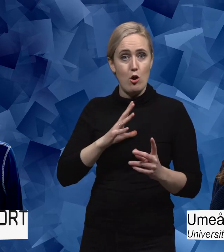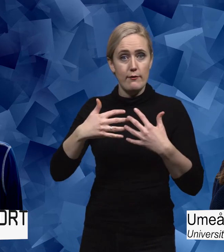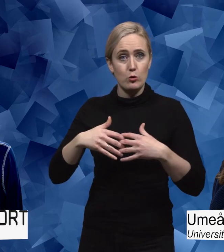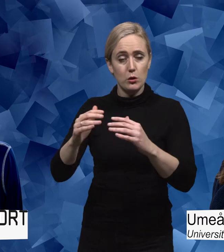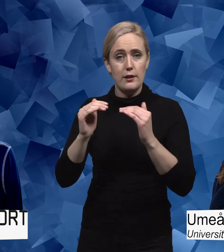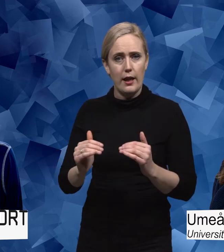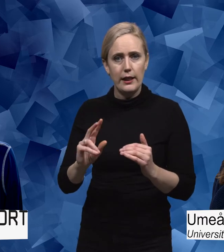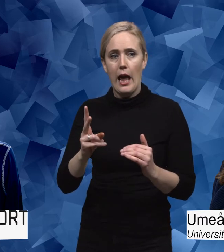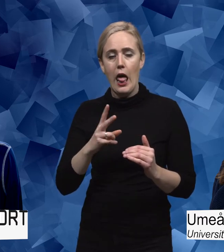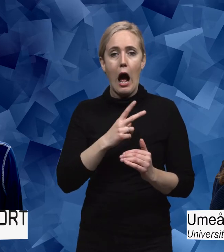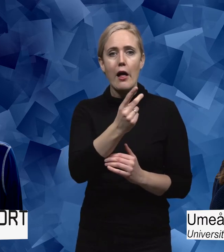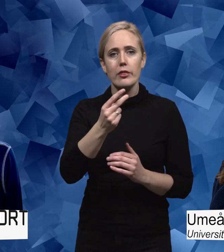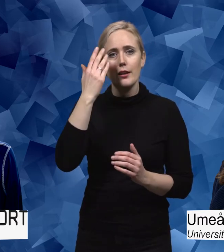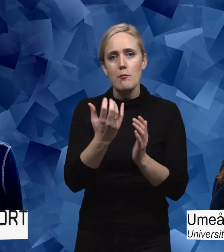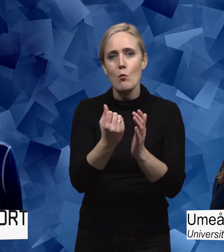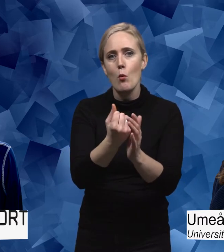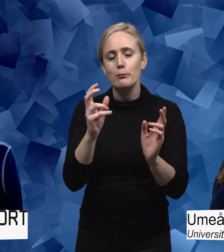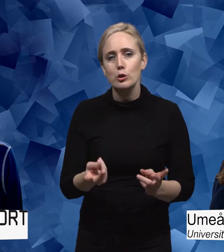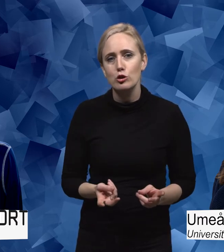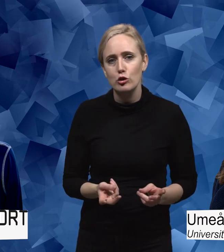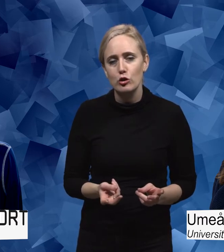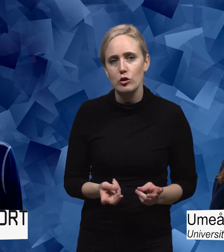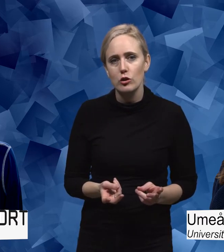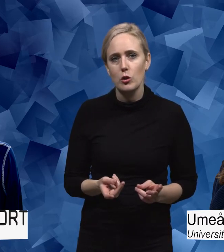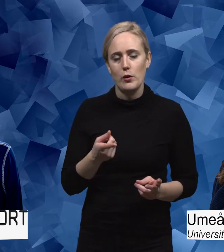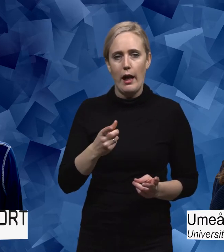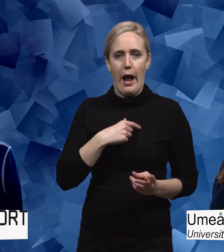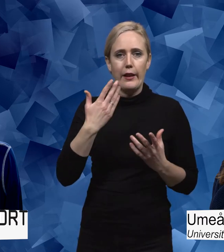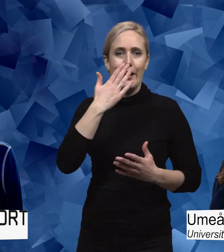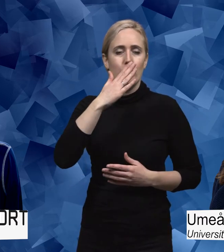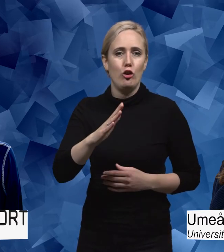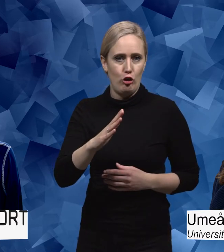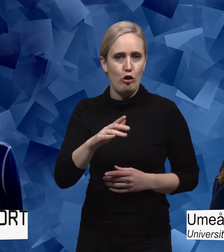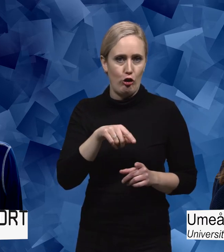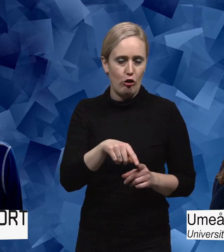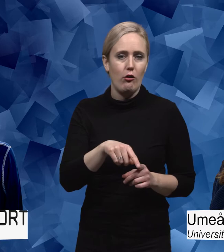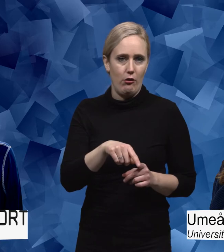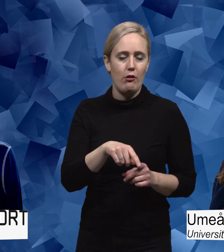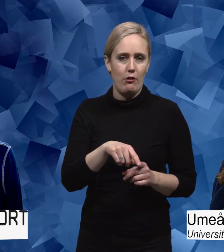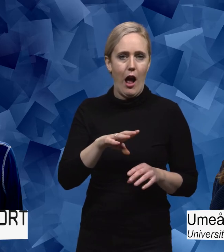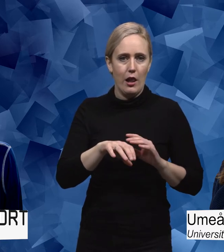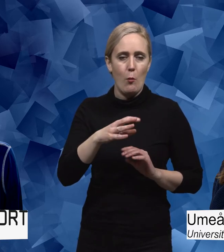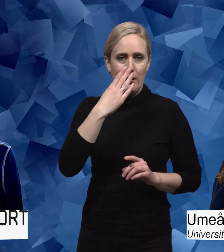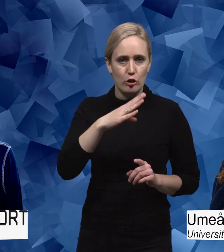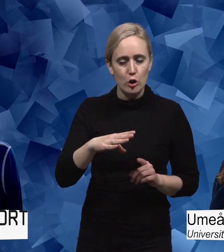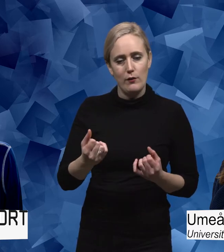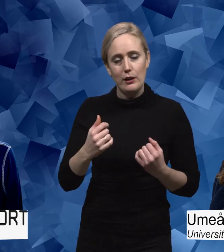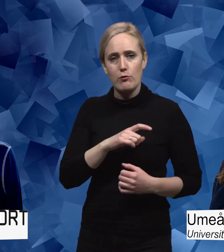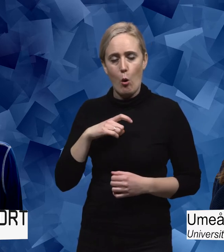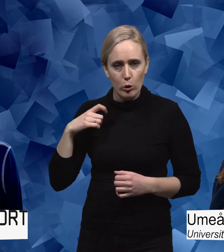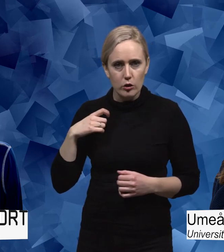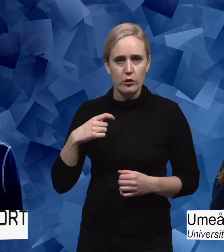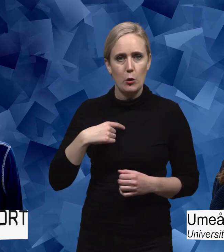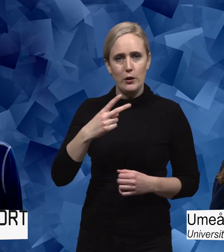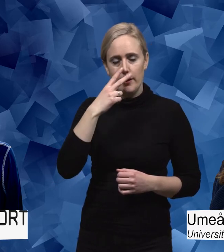funktionsnedsättning eller finns vinster för alla? Där är det ju viktig inställning. Det är väl också viktigt för oss att följa upp hur tankarna